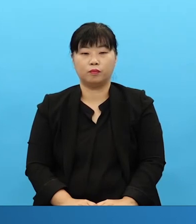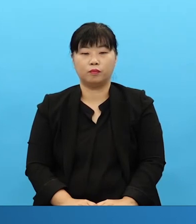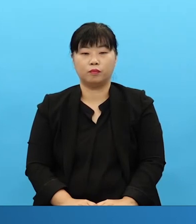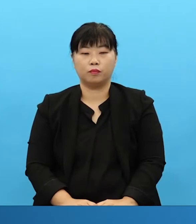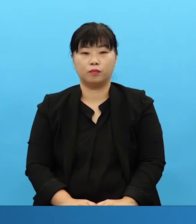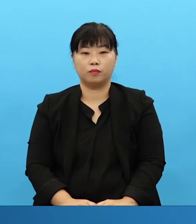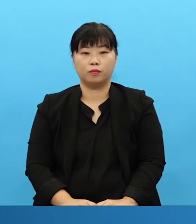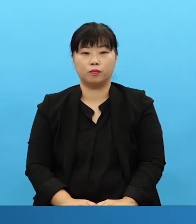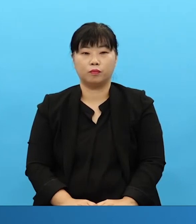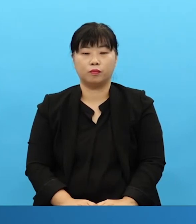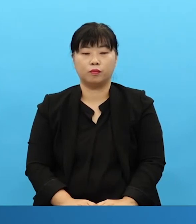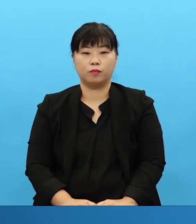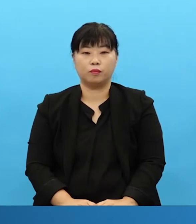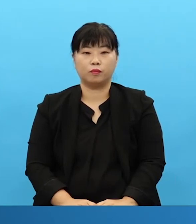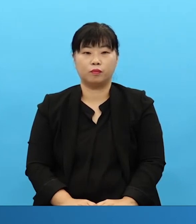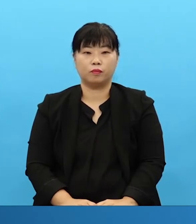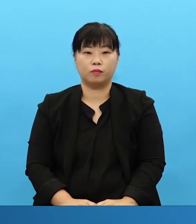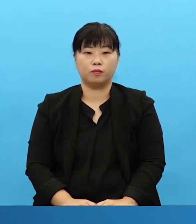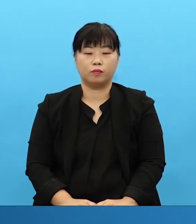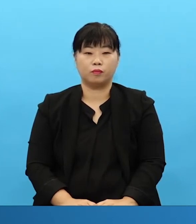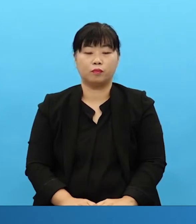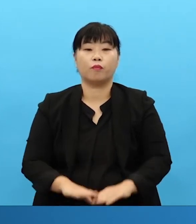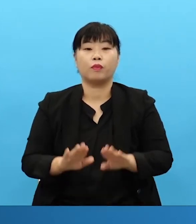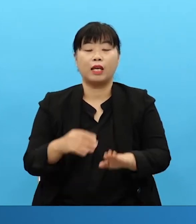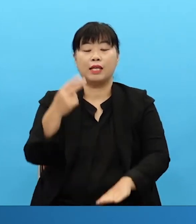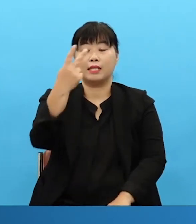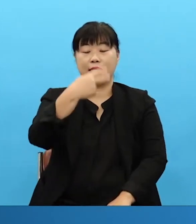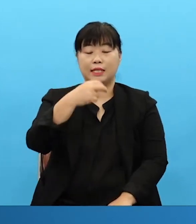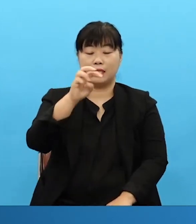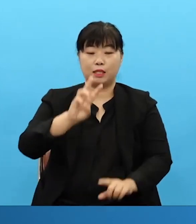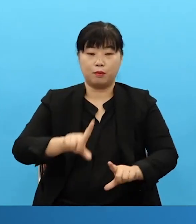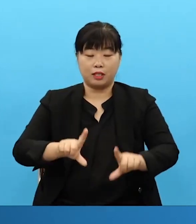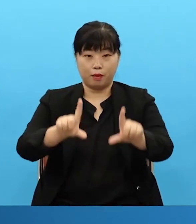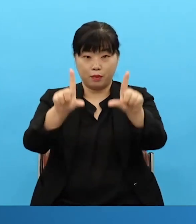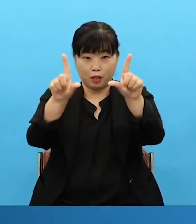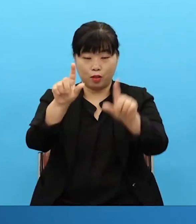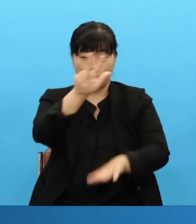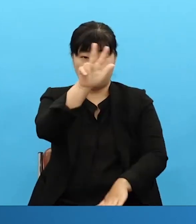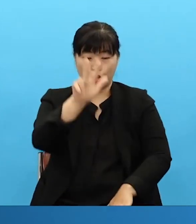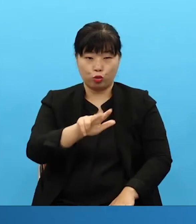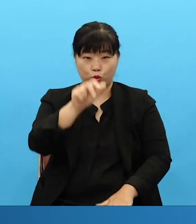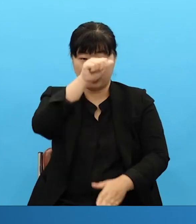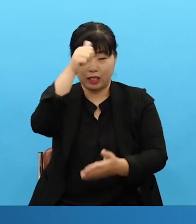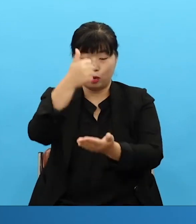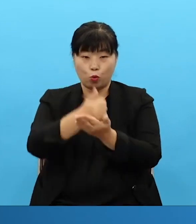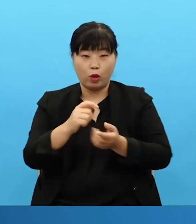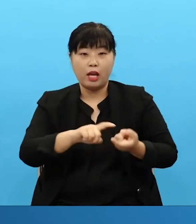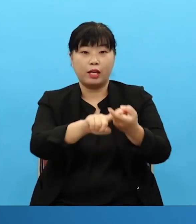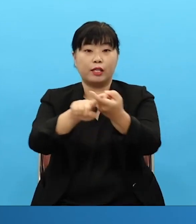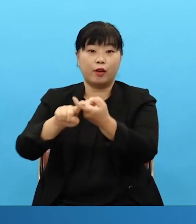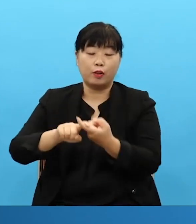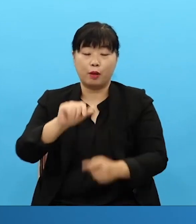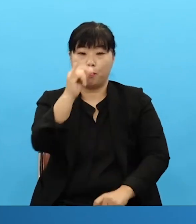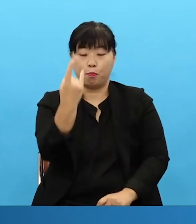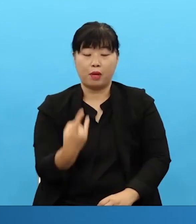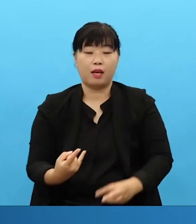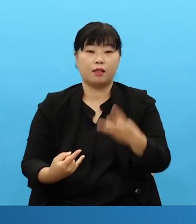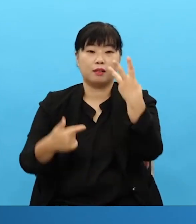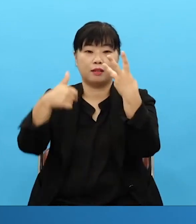아멘 2023년 전국장로의 연합회 수련회 3강은 전국과 전세계